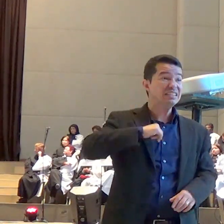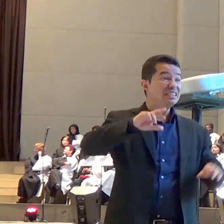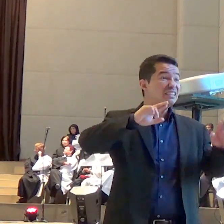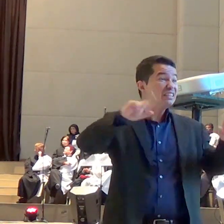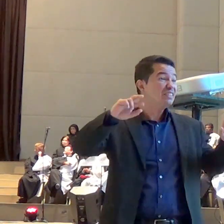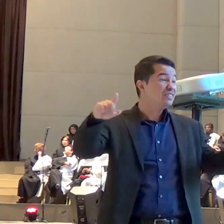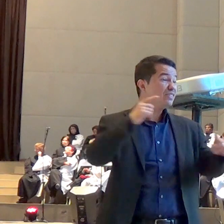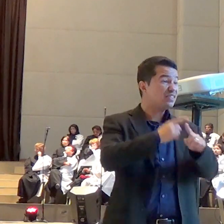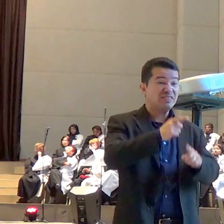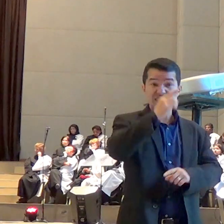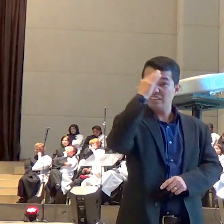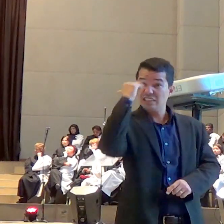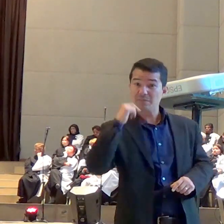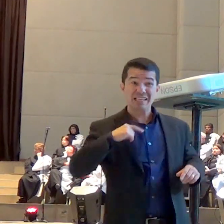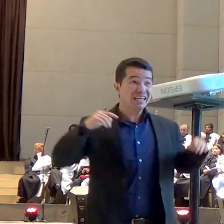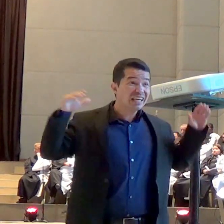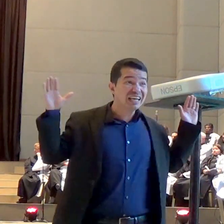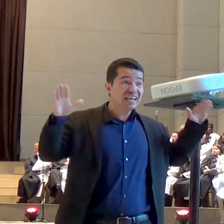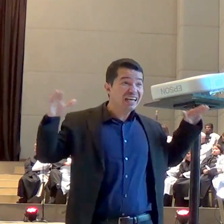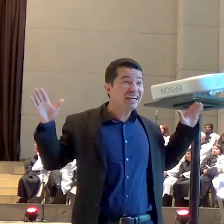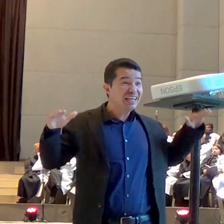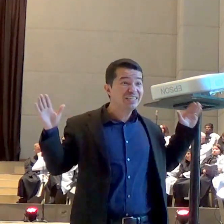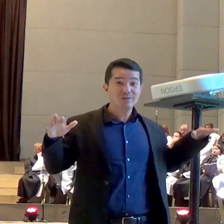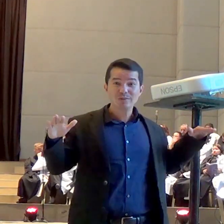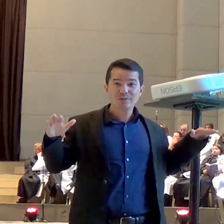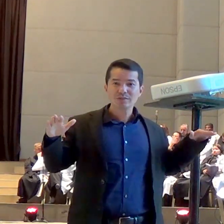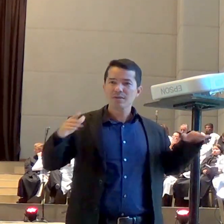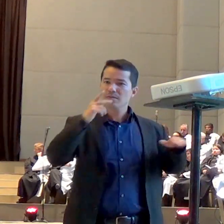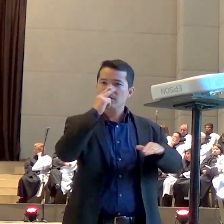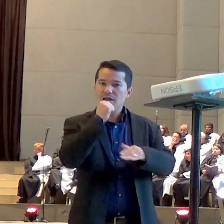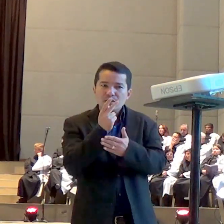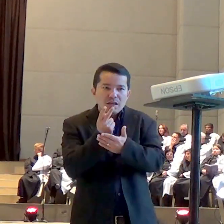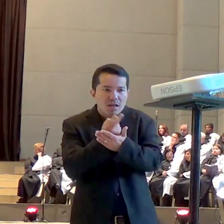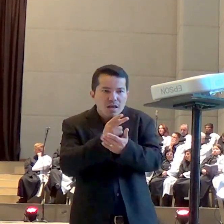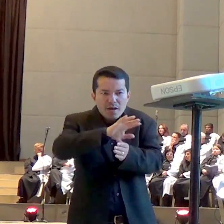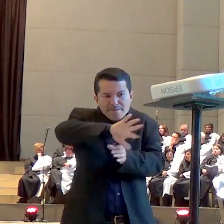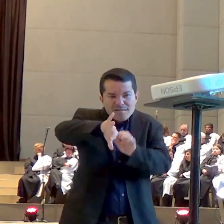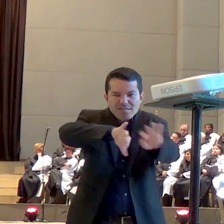indo na frente mas a bíblia diz que o anjo do senhor foi a frente